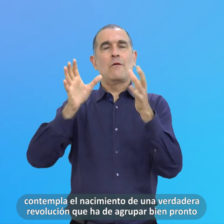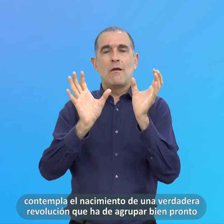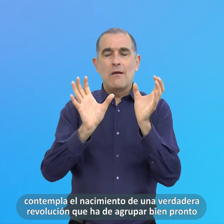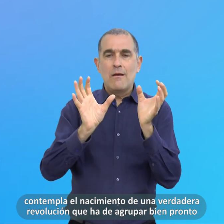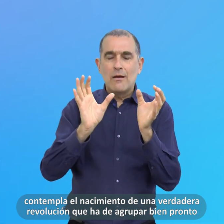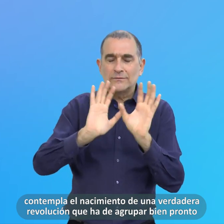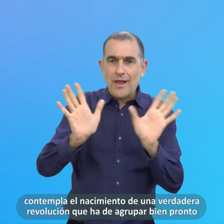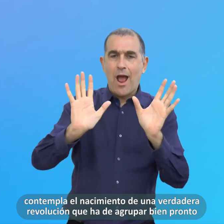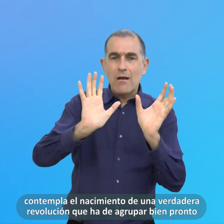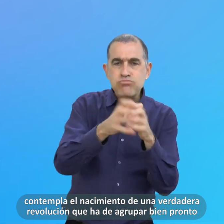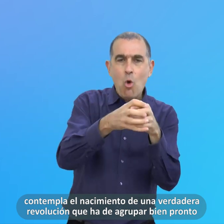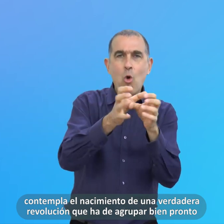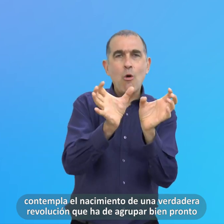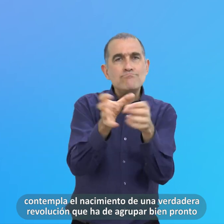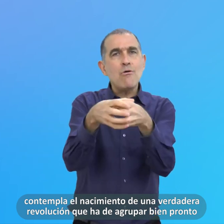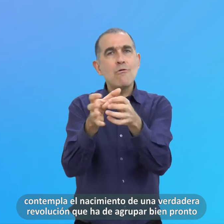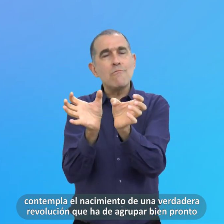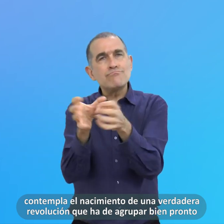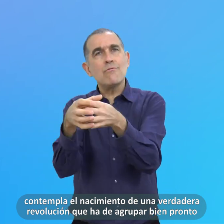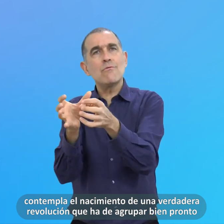Agrupar Bien Pronto